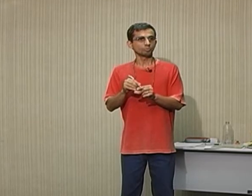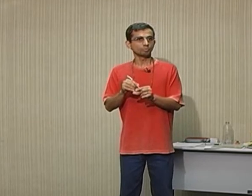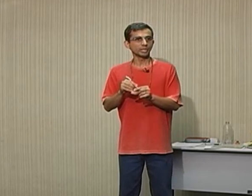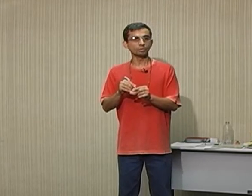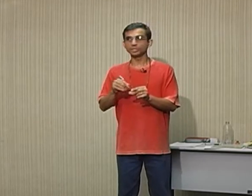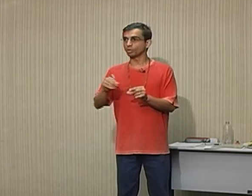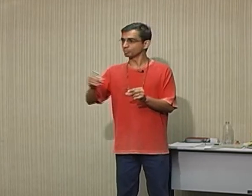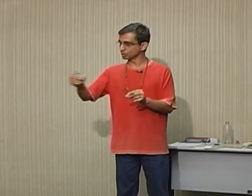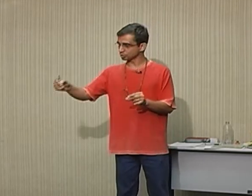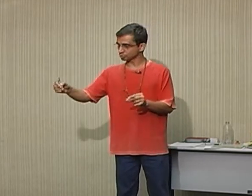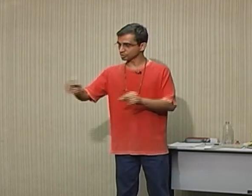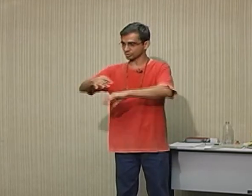Reunião bichos.